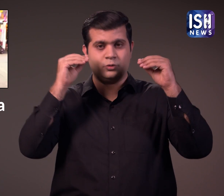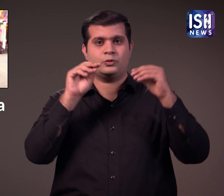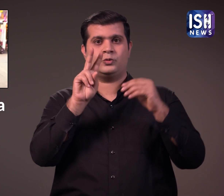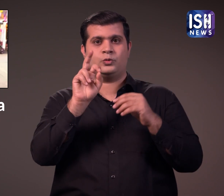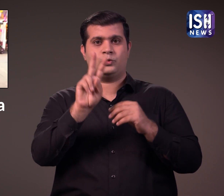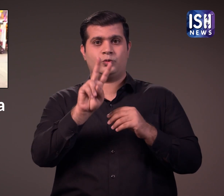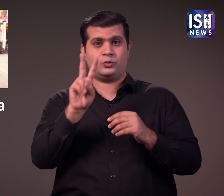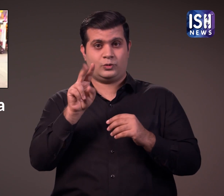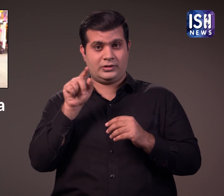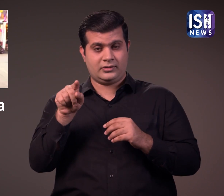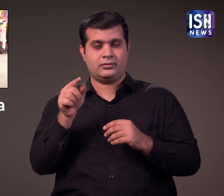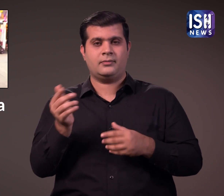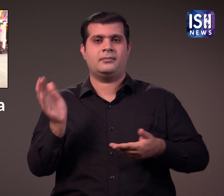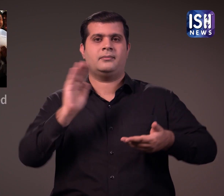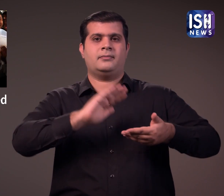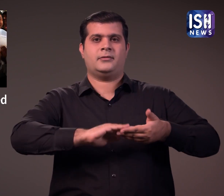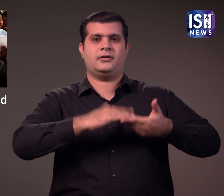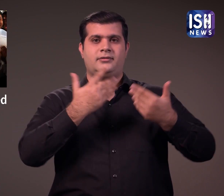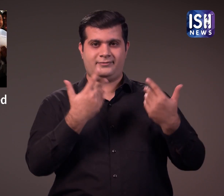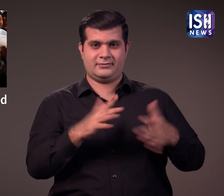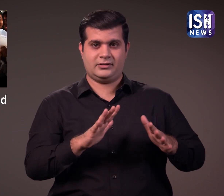साथ साल की वधू से शादी की